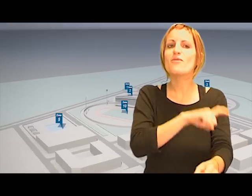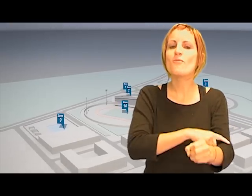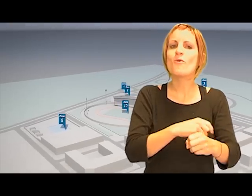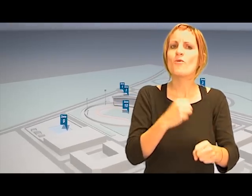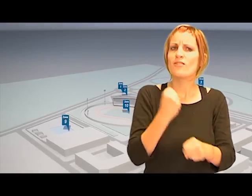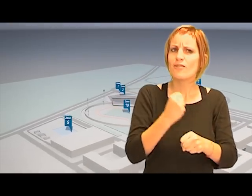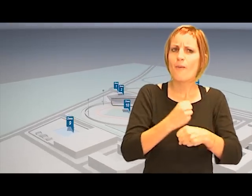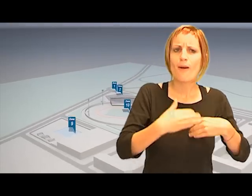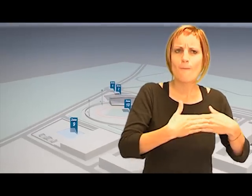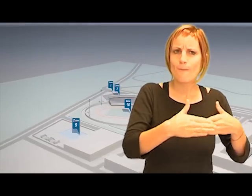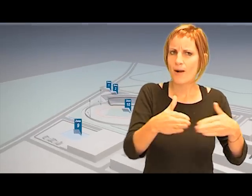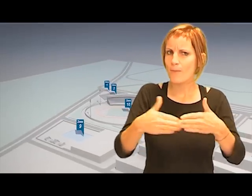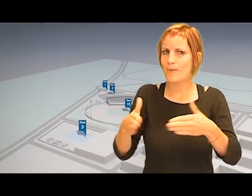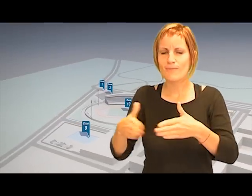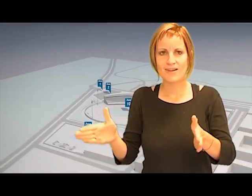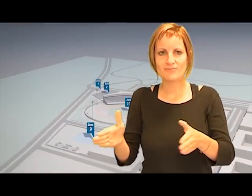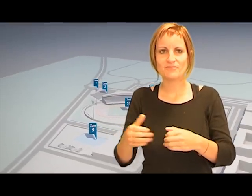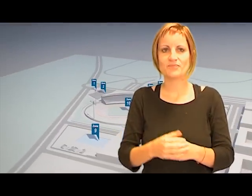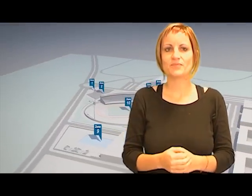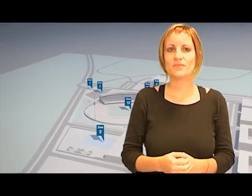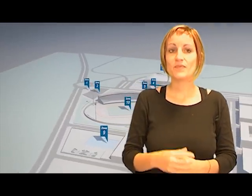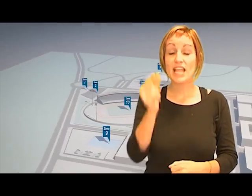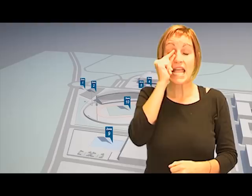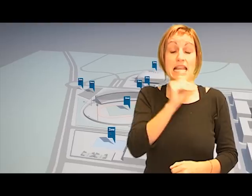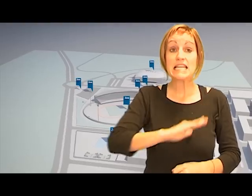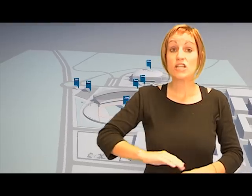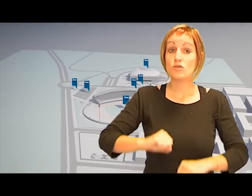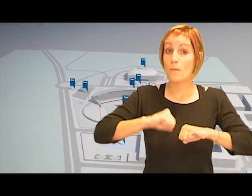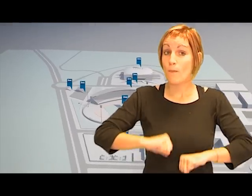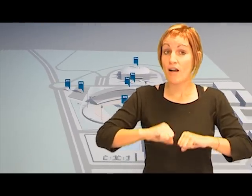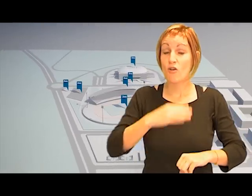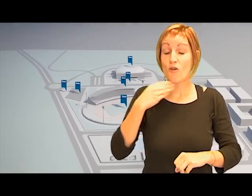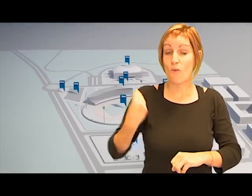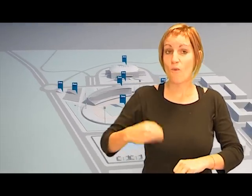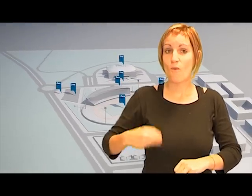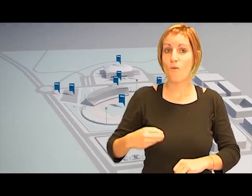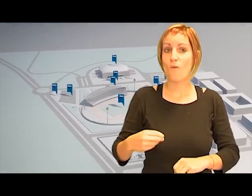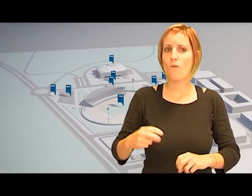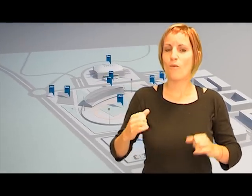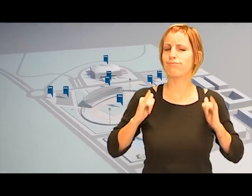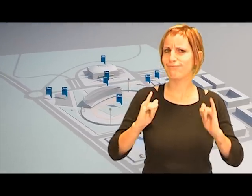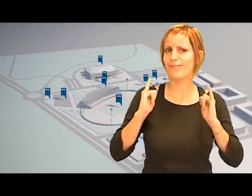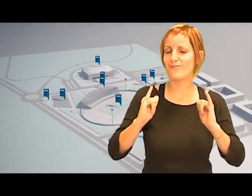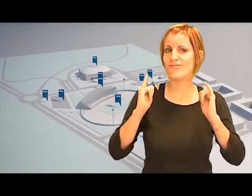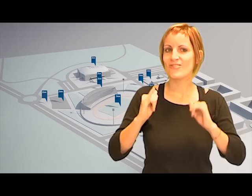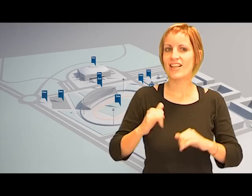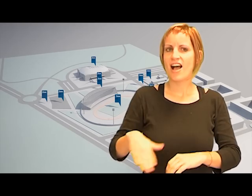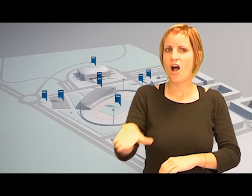servicios y empresas que trabajamos todo el año en este sector para entretener a los niños, adultos y mayores. Se